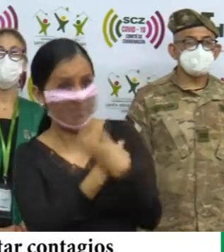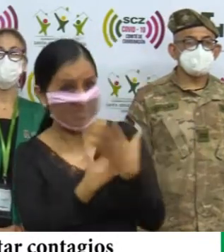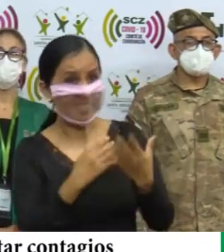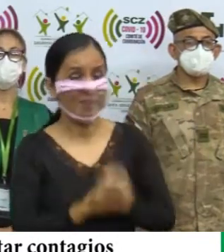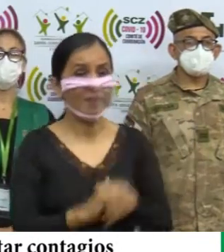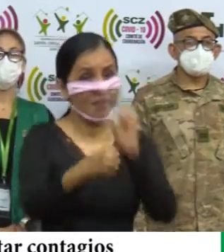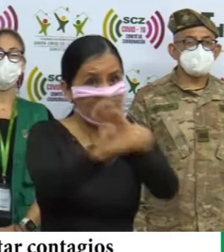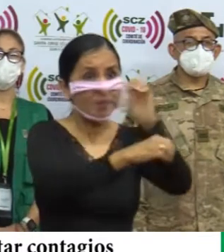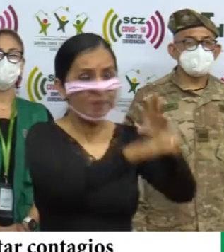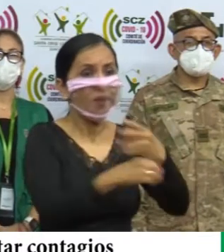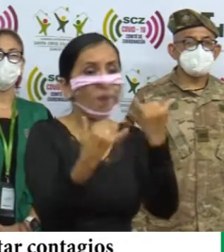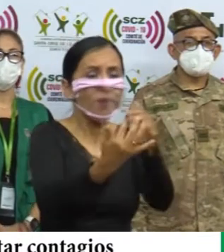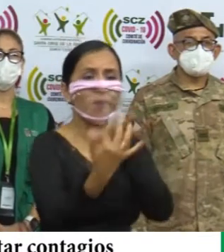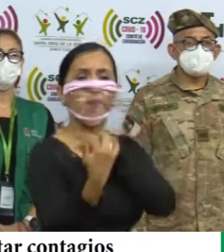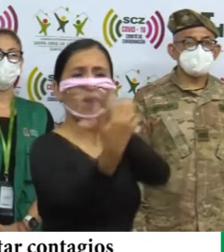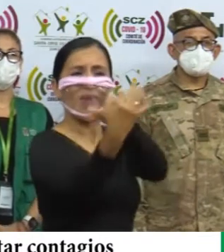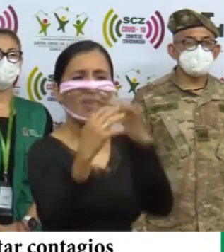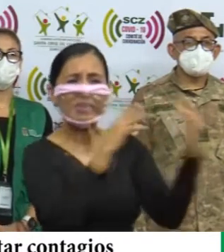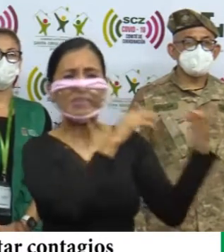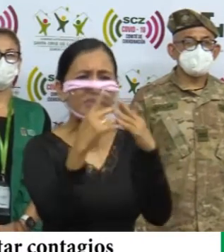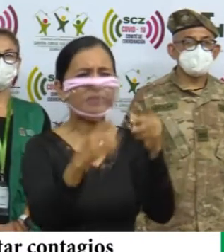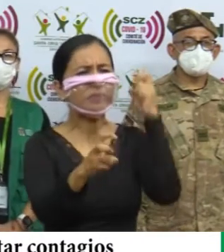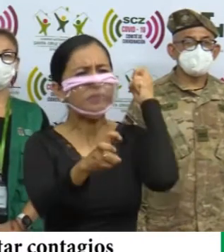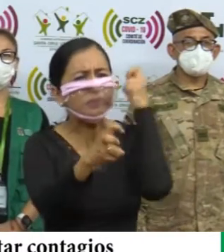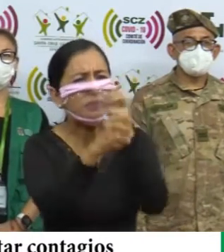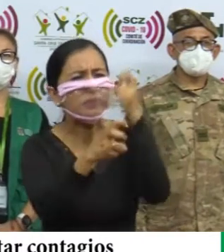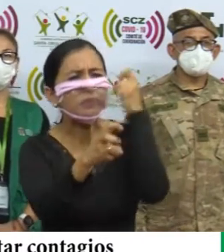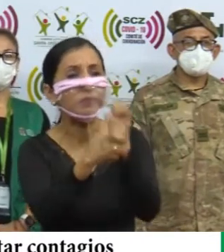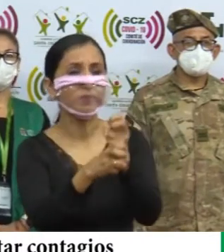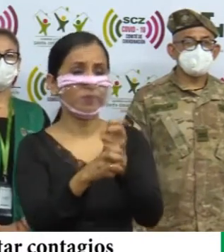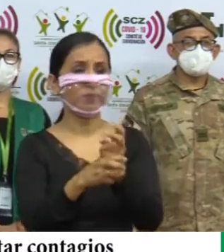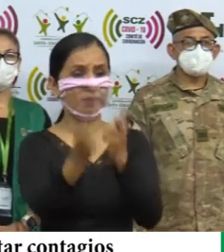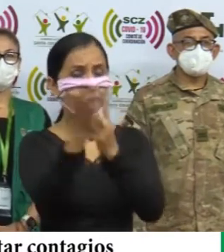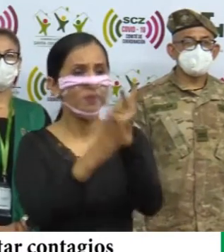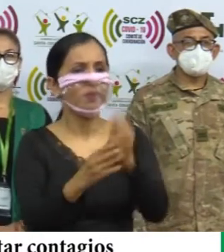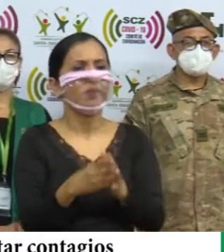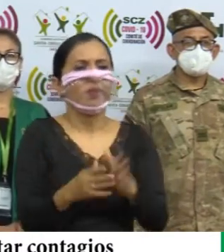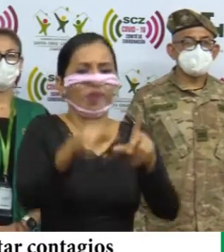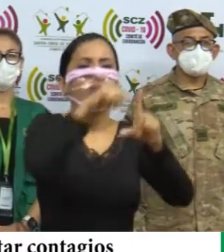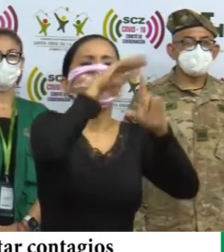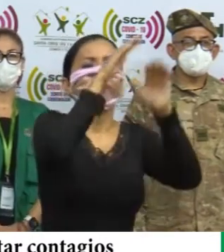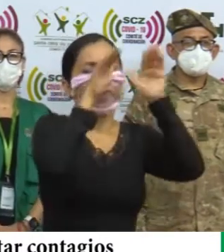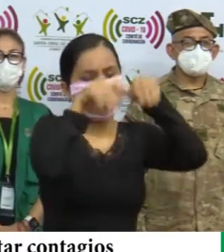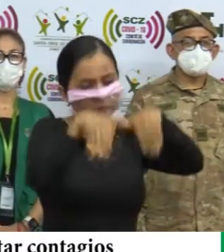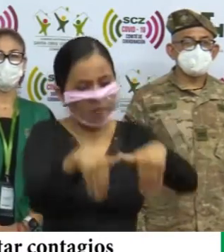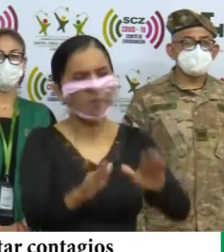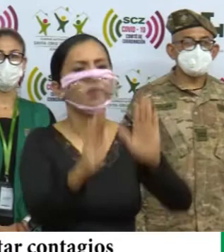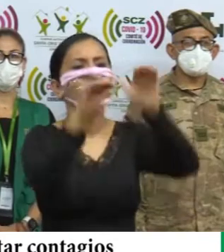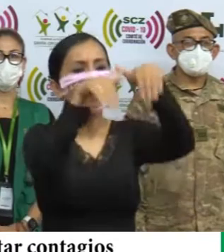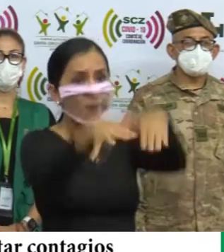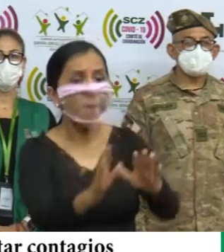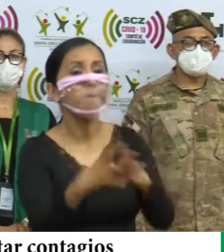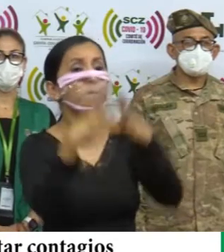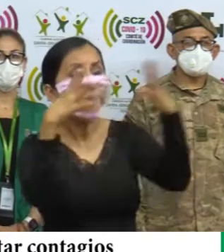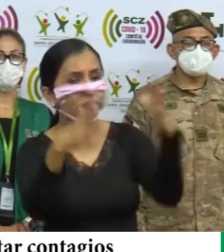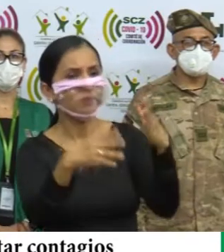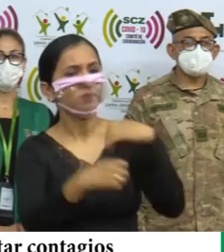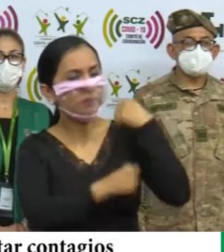guerra va a ser muy dura, esta guerra va a ser de muchas bajas, que muchos vamos a sufrir,